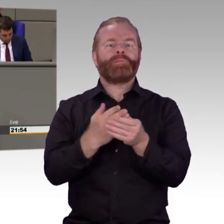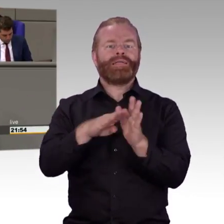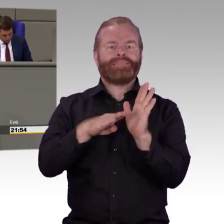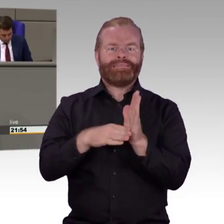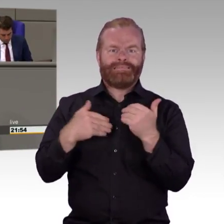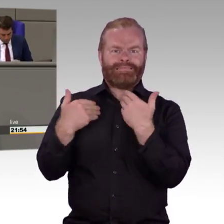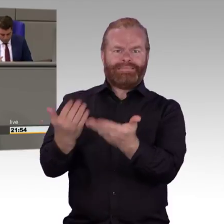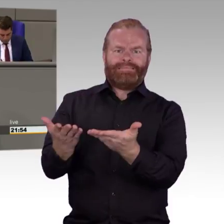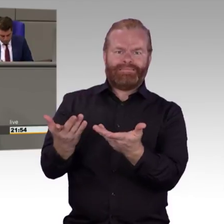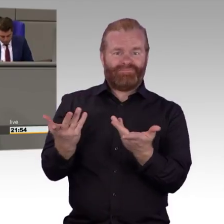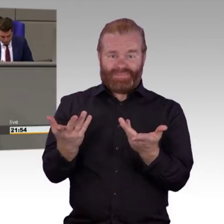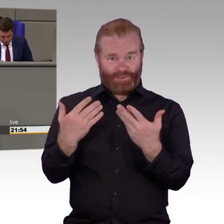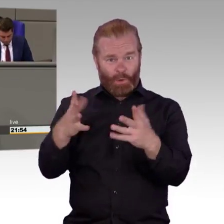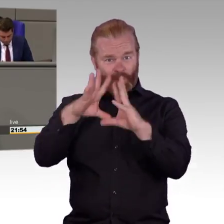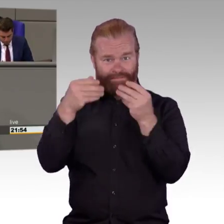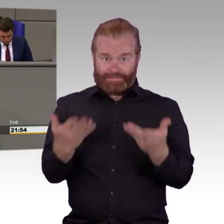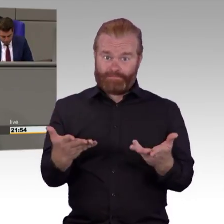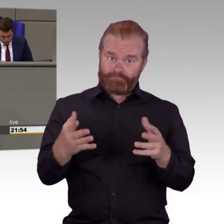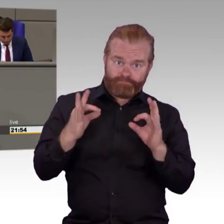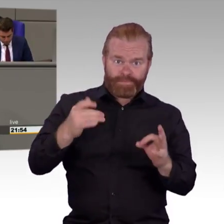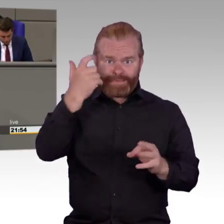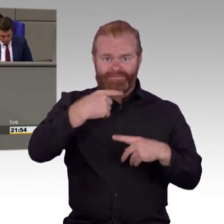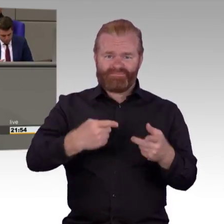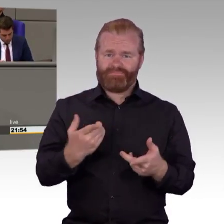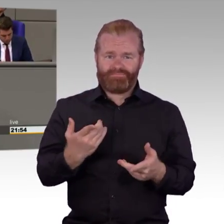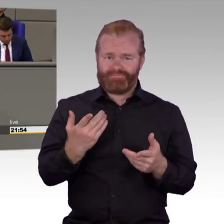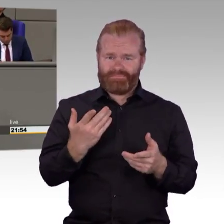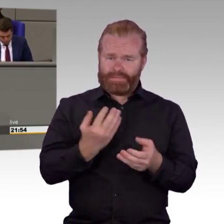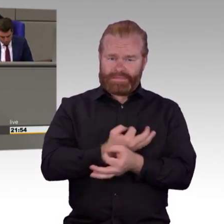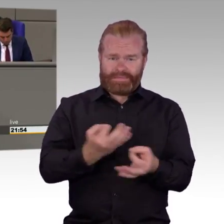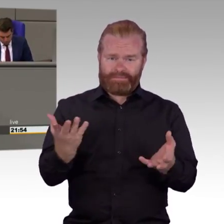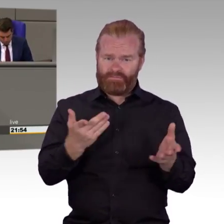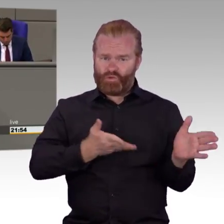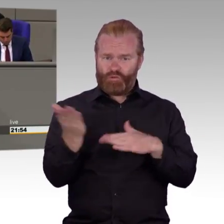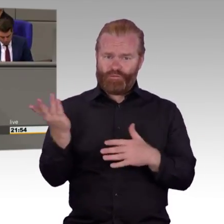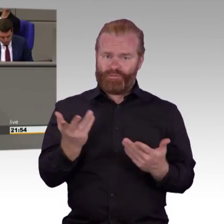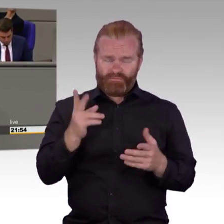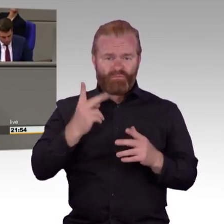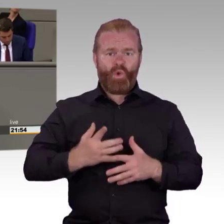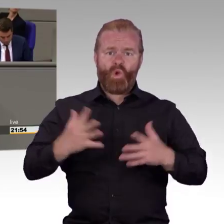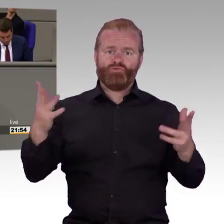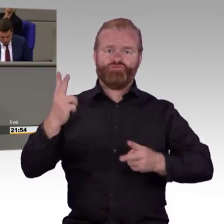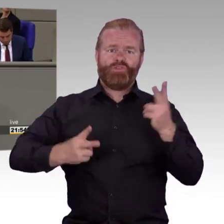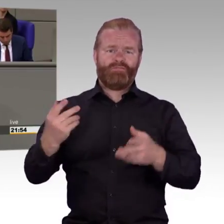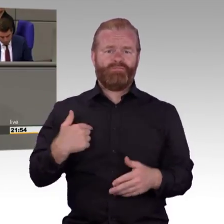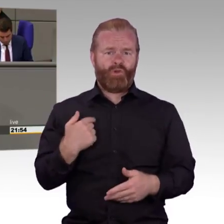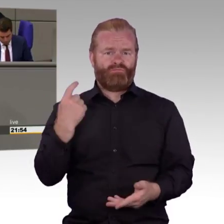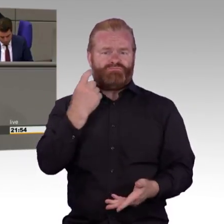regierungstragenden Fraktionen jetzt vorgebracht worden sind, deutlich geworden. Und ich will, damit ich das nicht alleine machen muss, die Sachverständige,